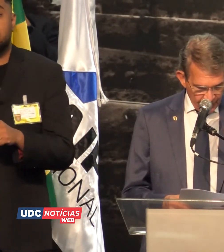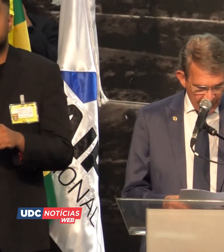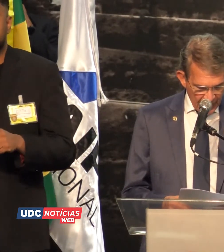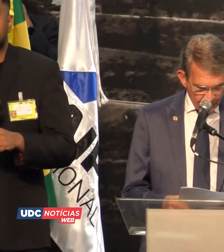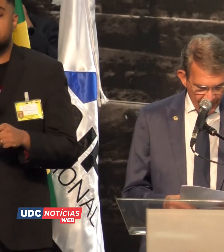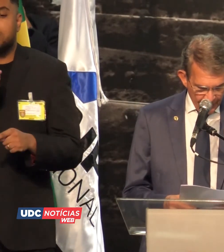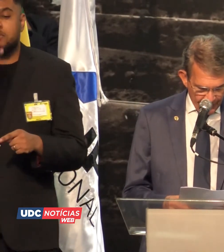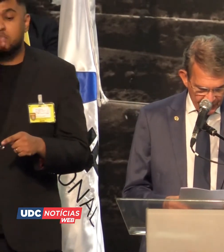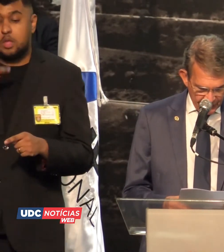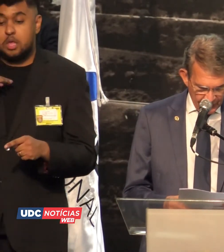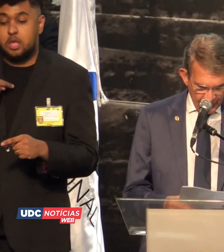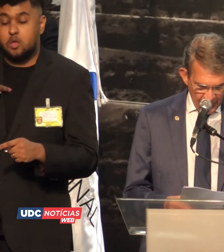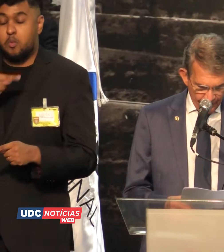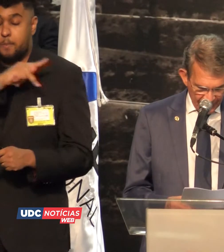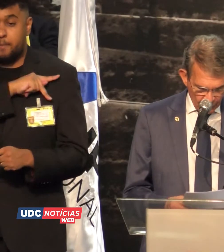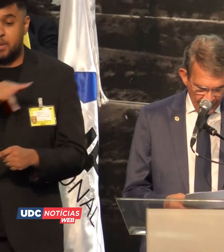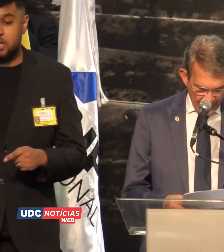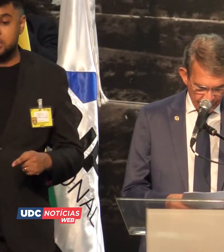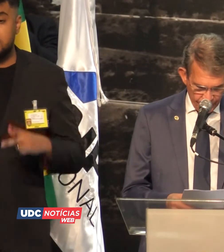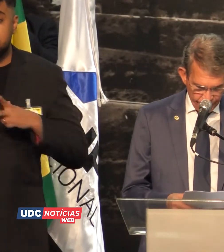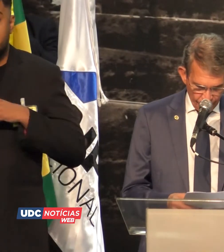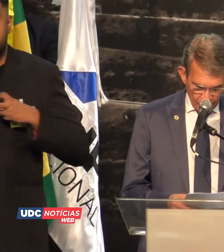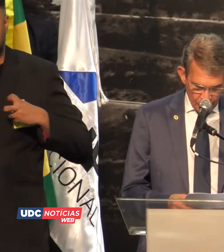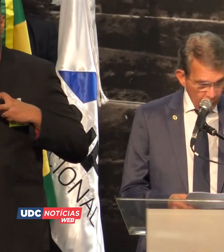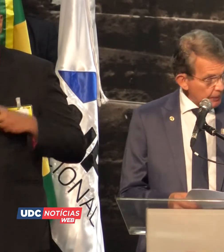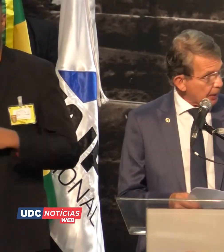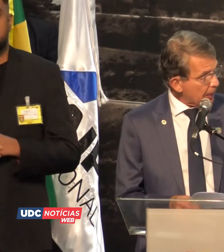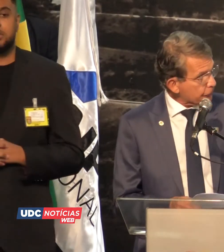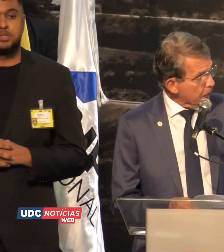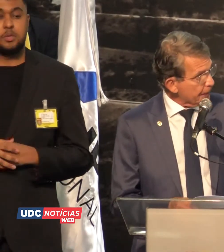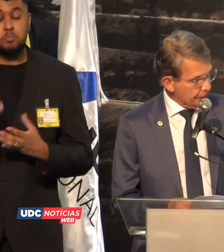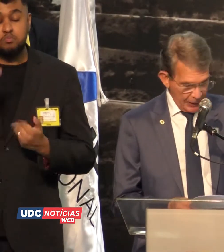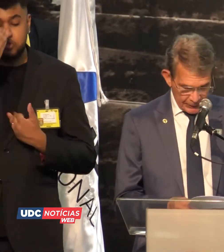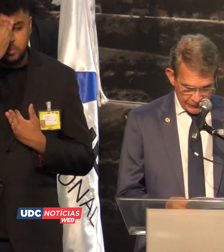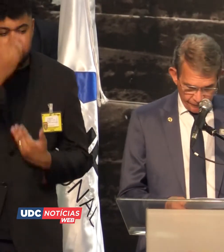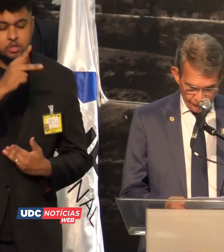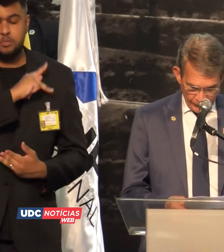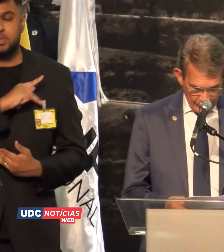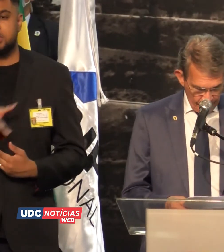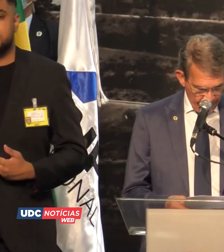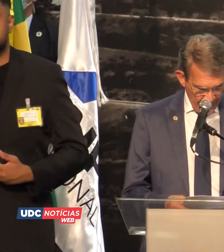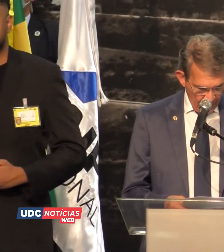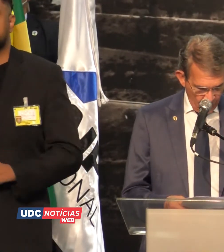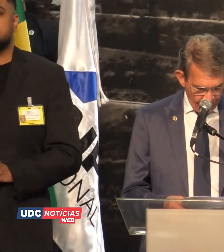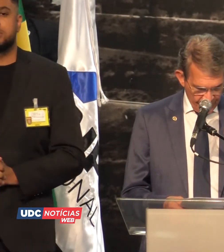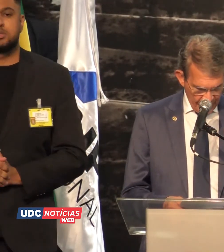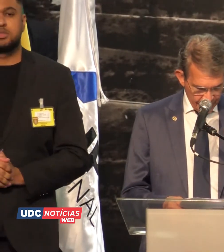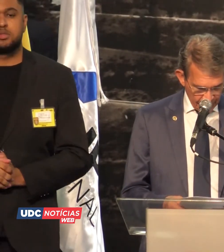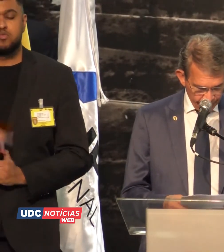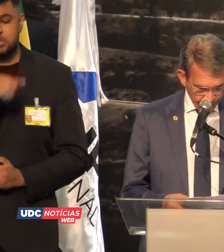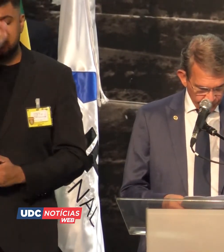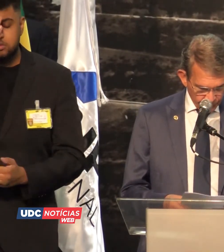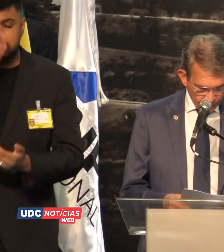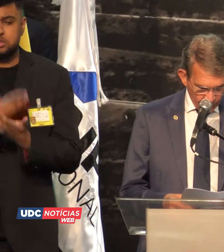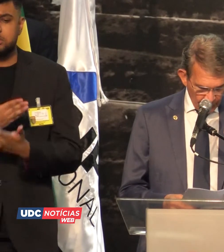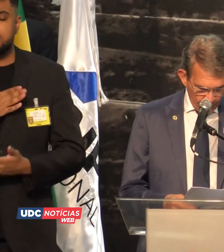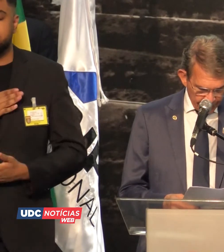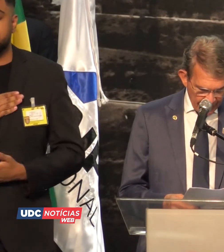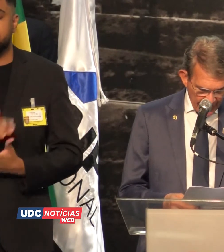me indicado para presidir a Petrobras. Obrigado, obrigado, presidente, pela confiança.